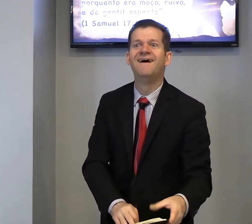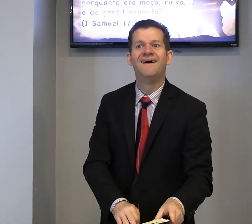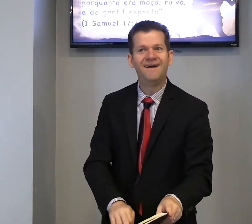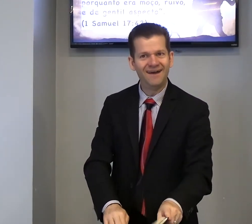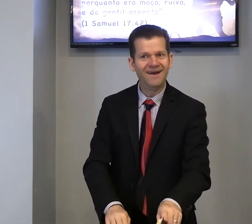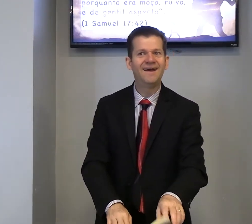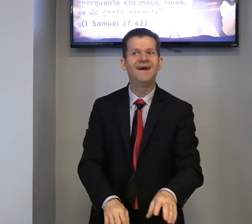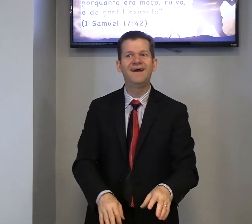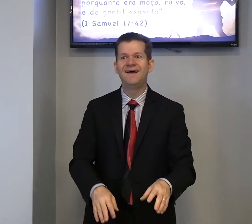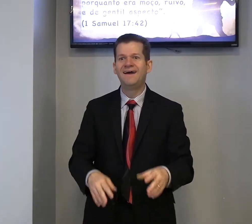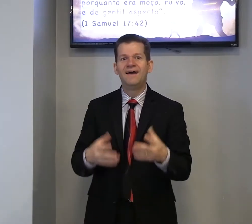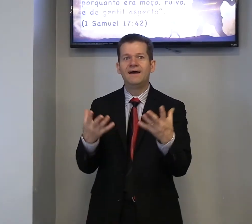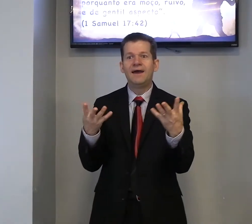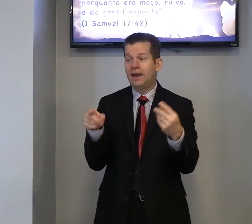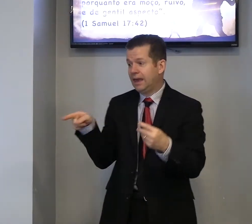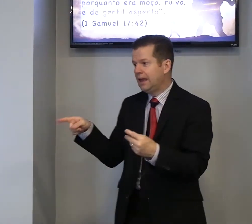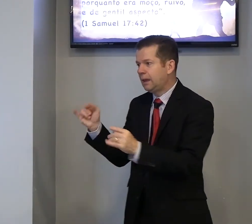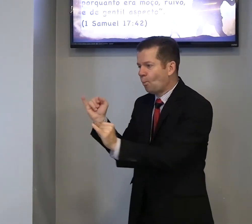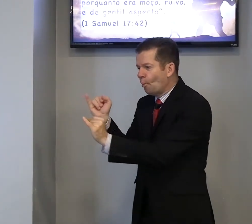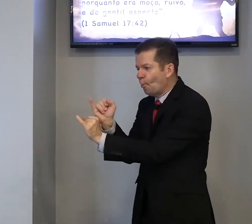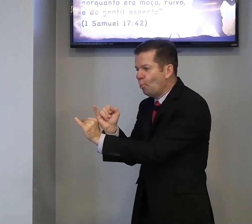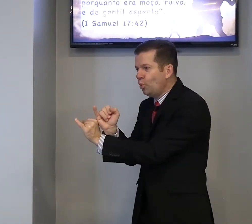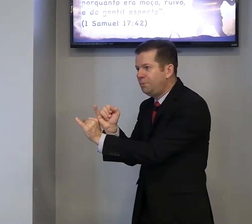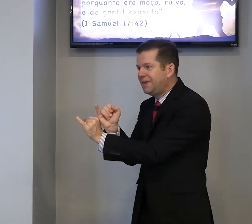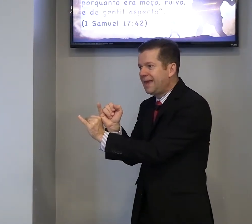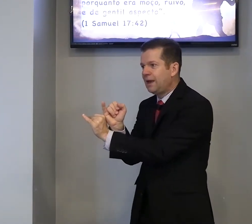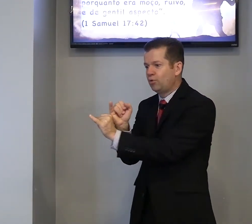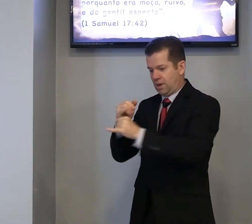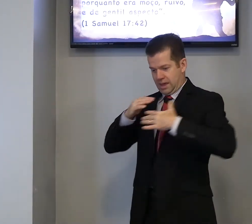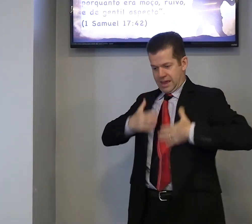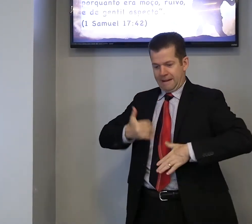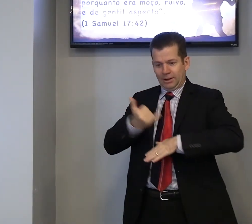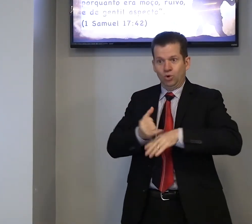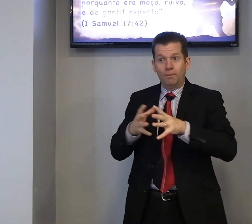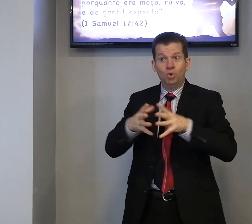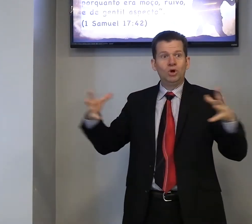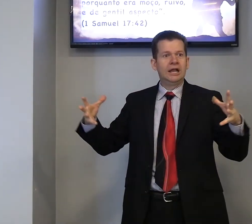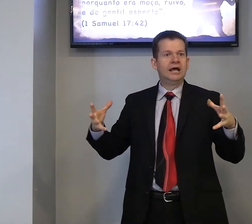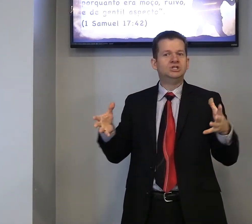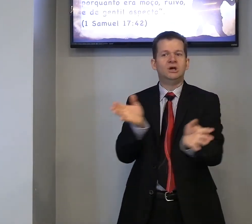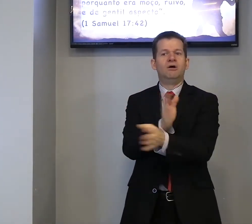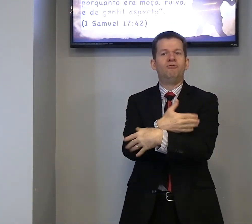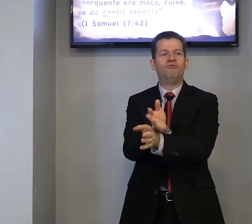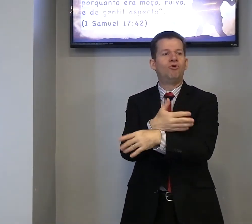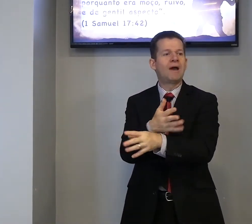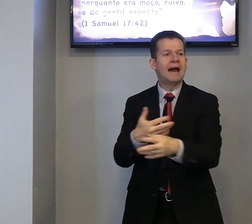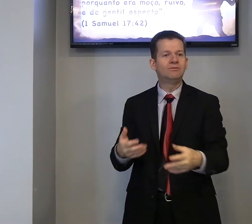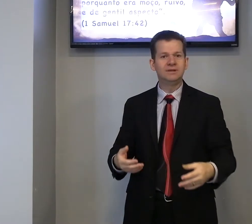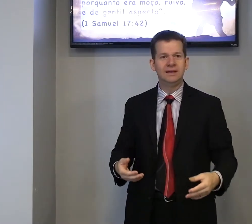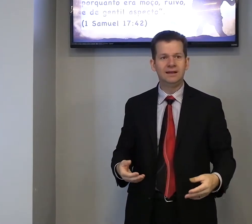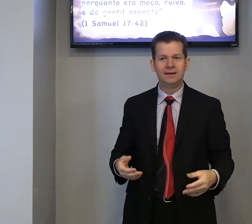É, ele, muito pequeno, armadura, muito grande, folgado nele,